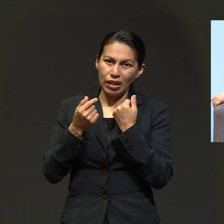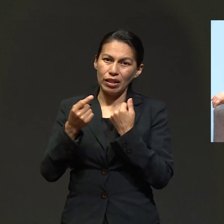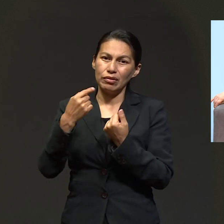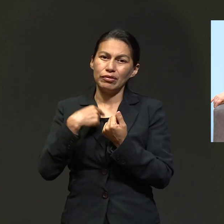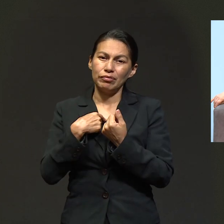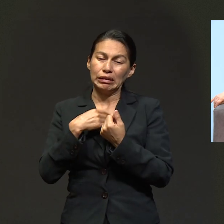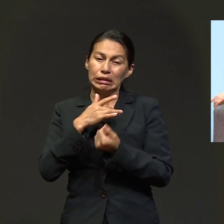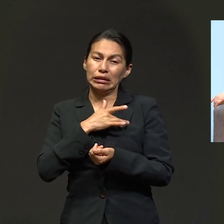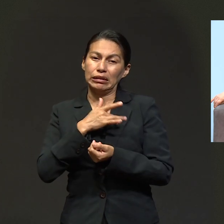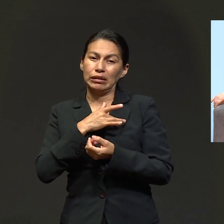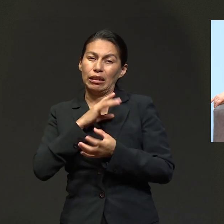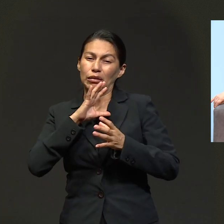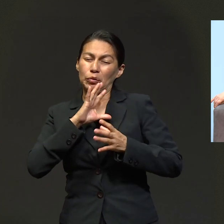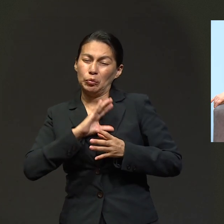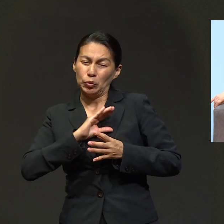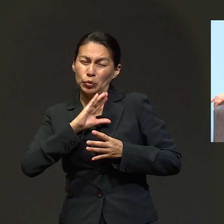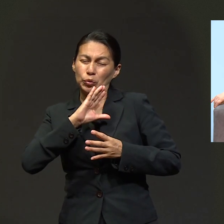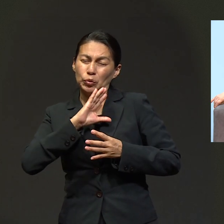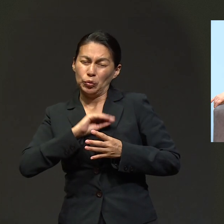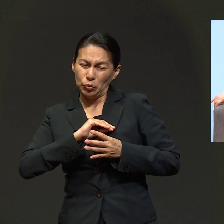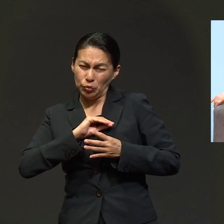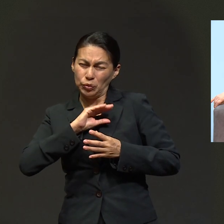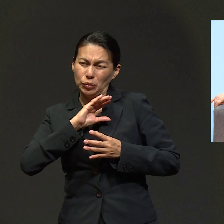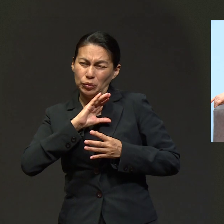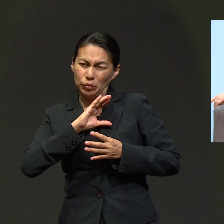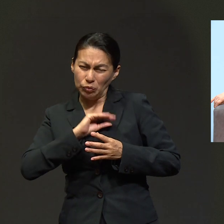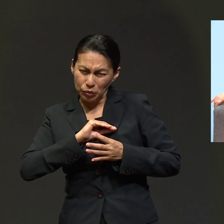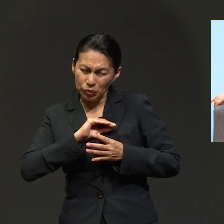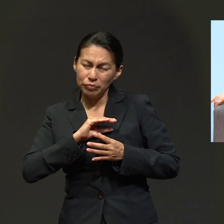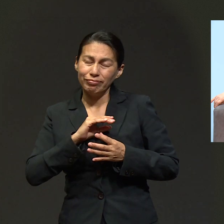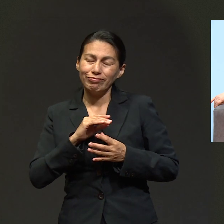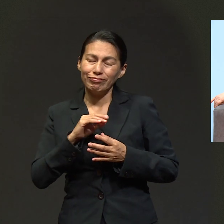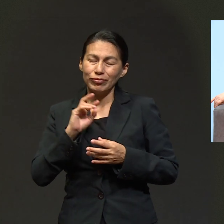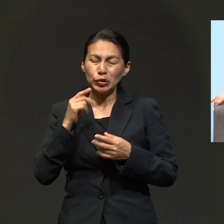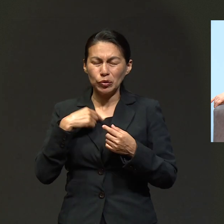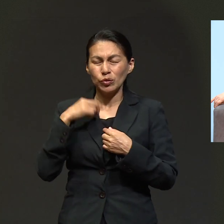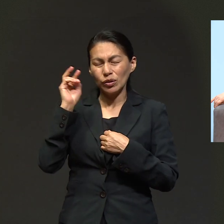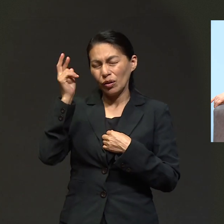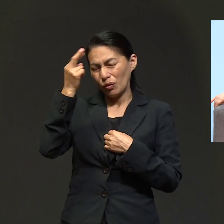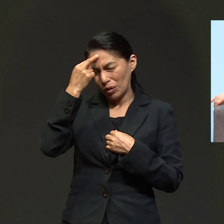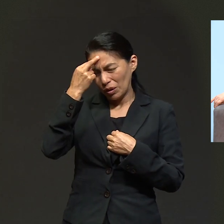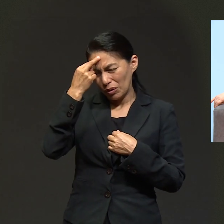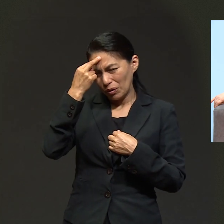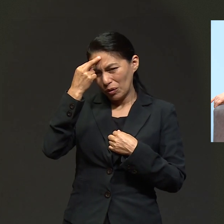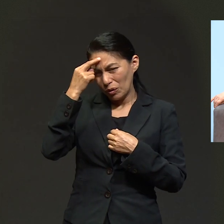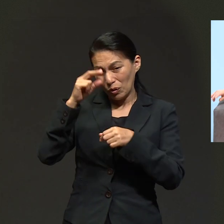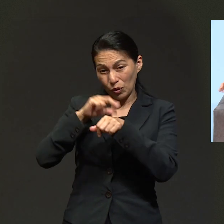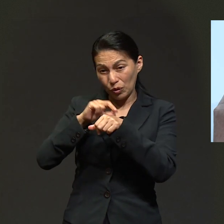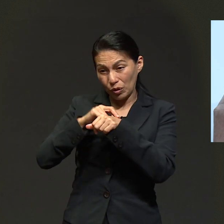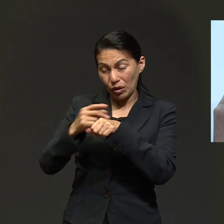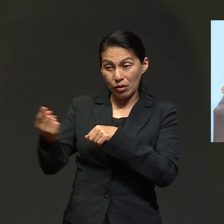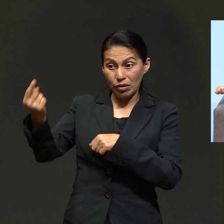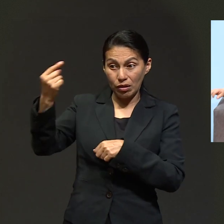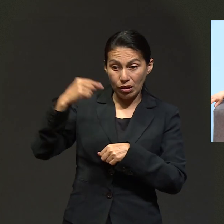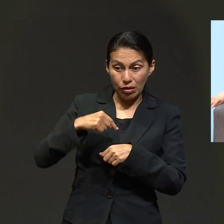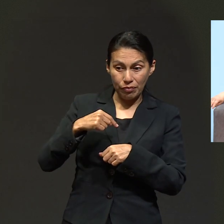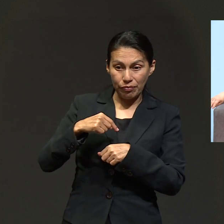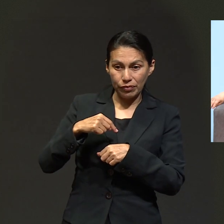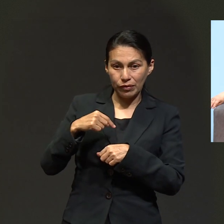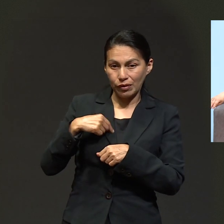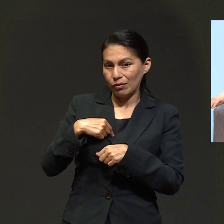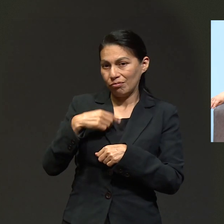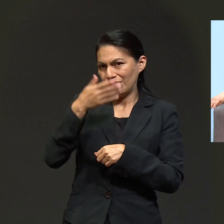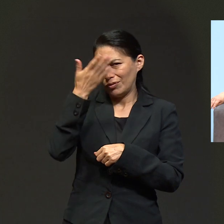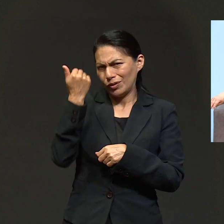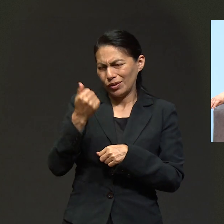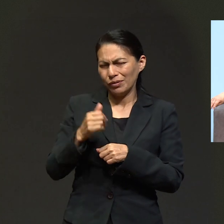en mi cuerpo y, pues, como que me estaba dando un paro cardíaco, un infarto, porque recuerdo que vinieron los médicos y ya de